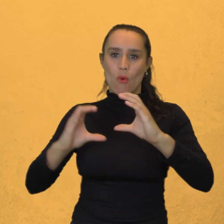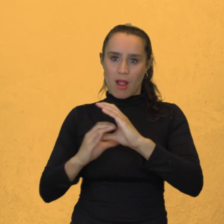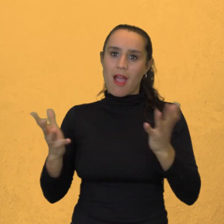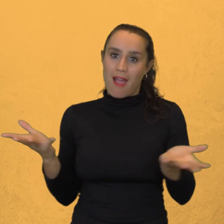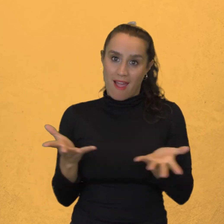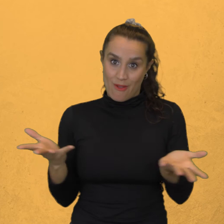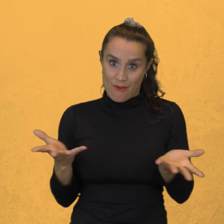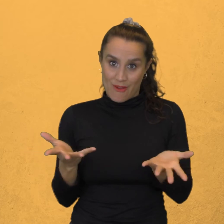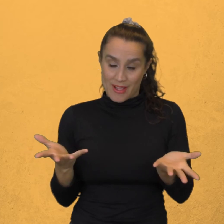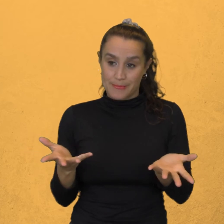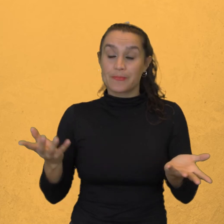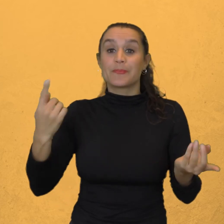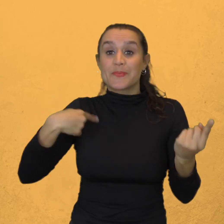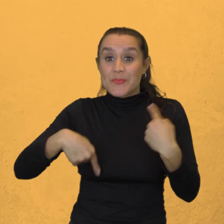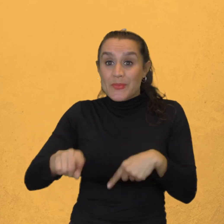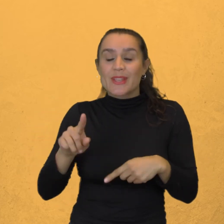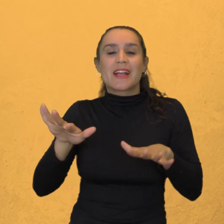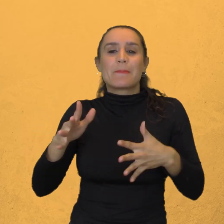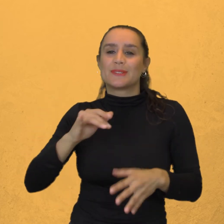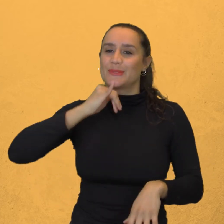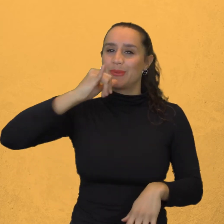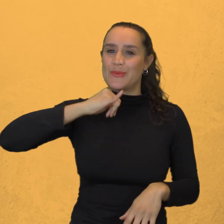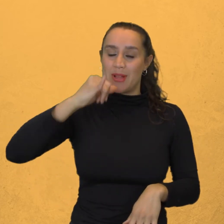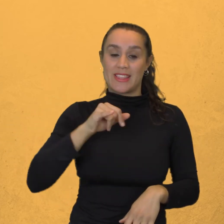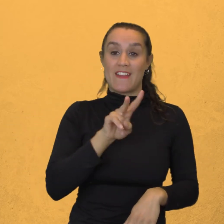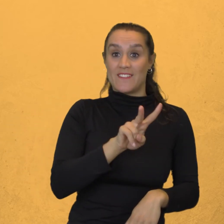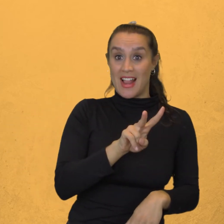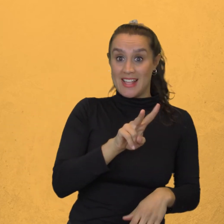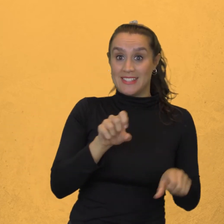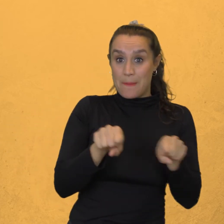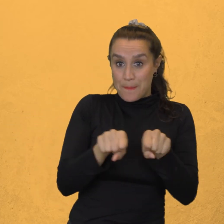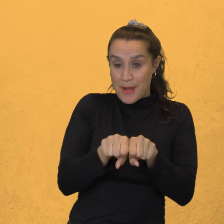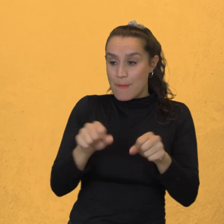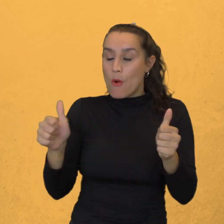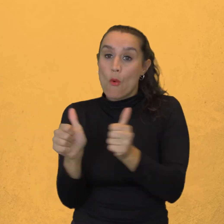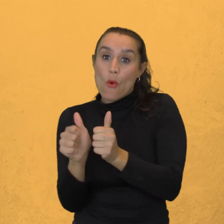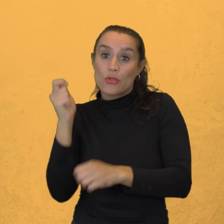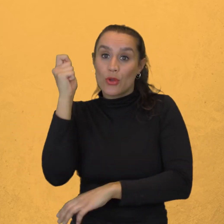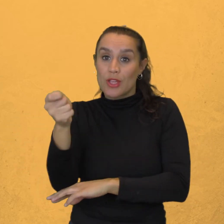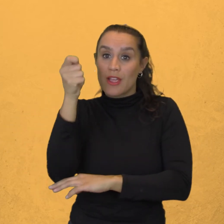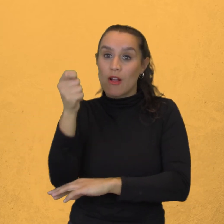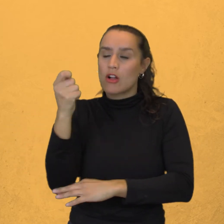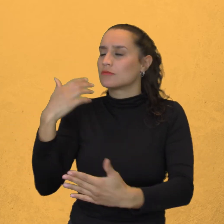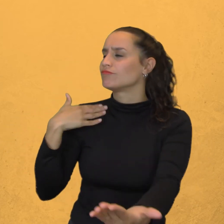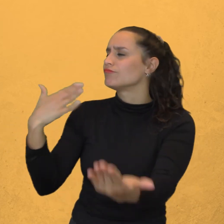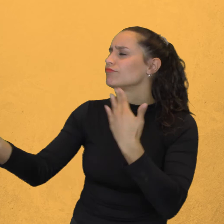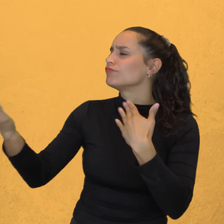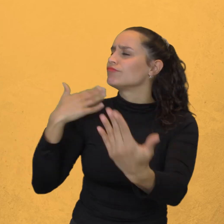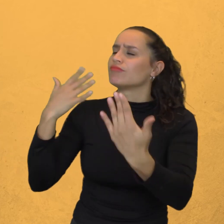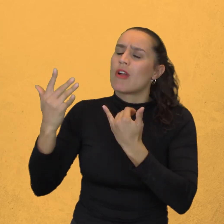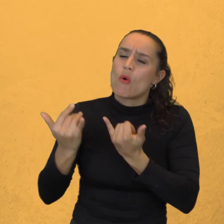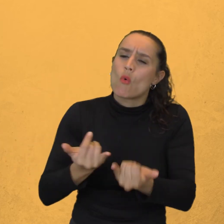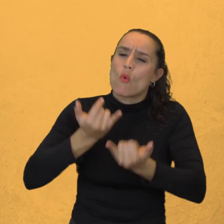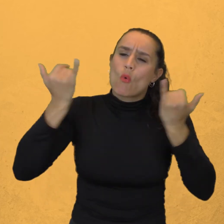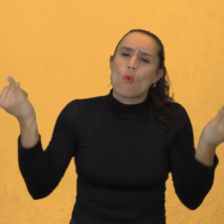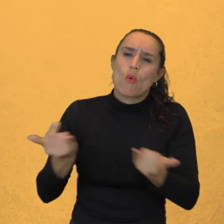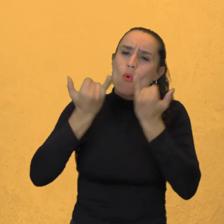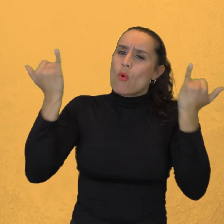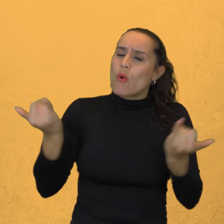Se cuenta que Valencia Y el Quijote Conversaron por meses Enteros en los pasillos Y jardines de los que hoy